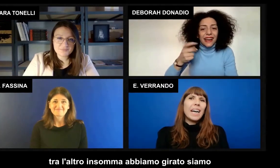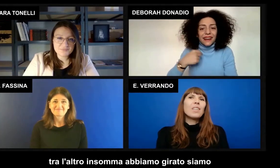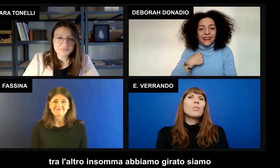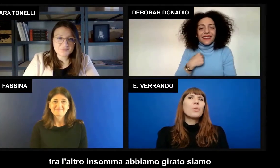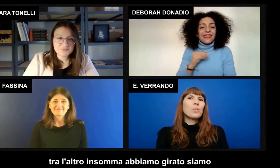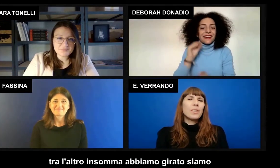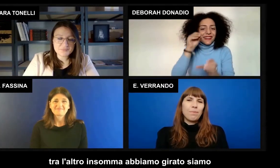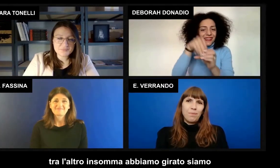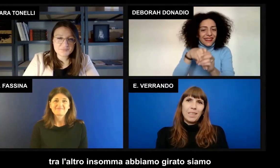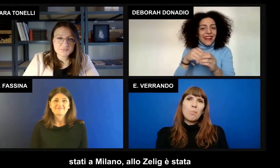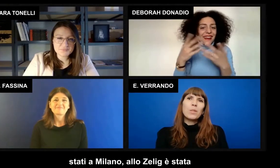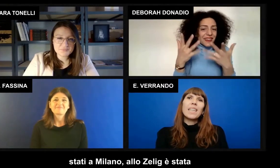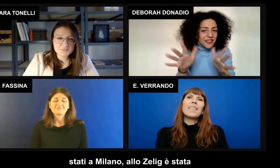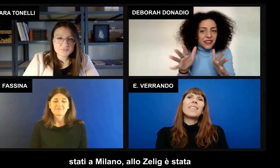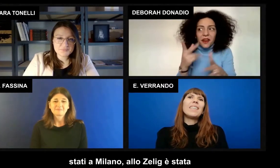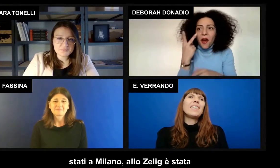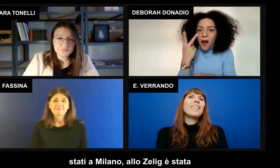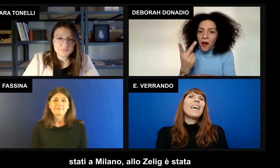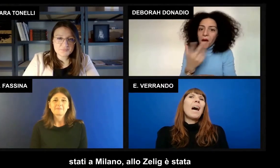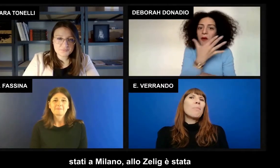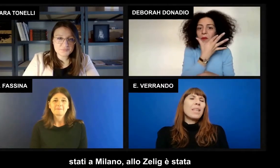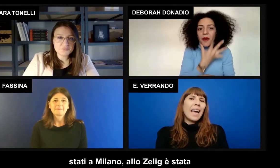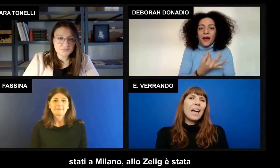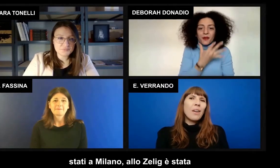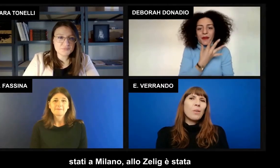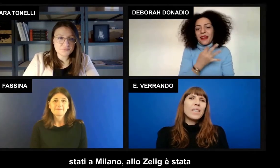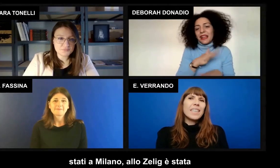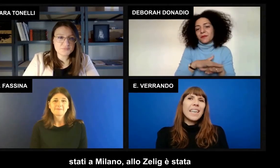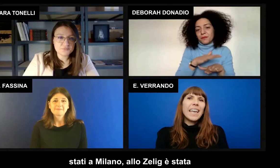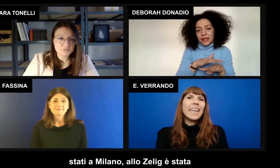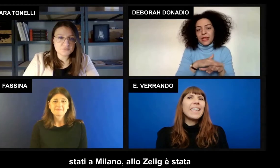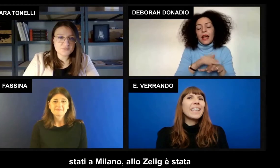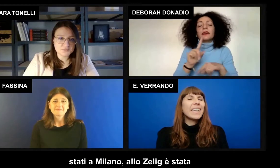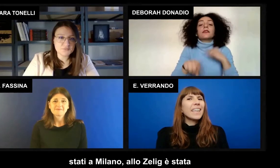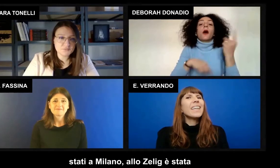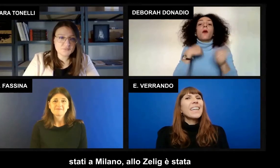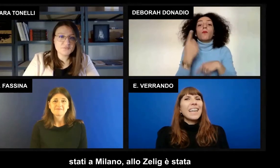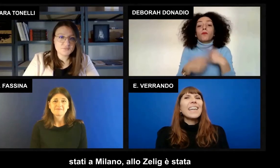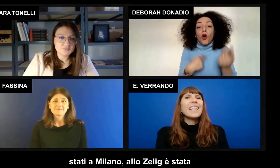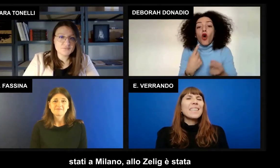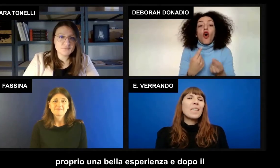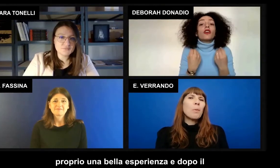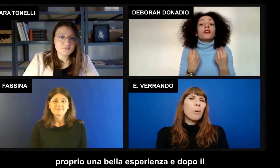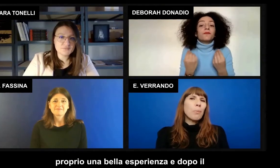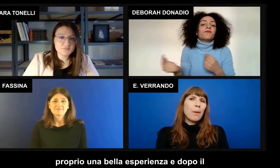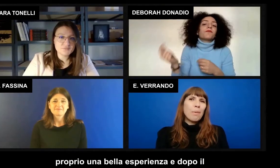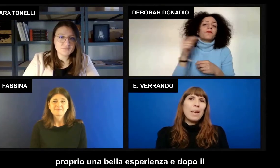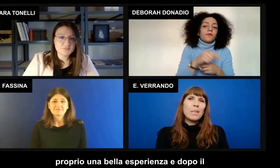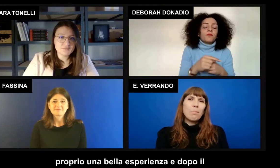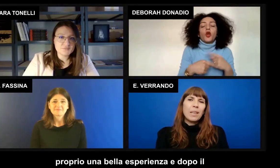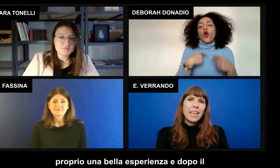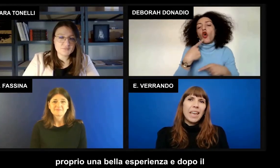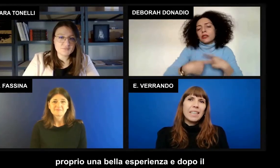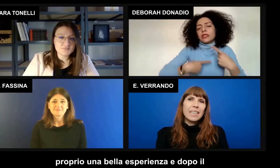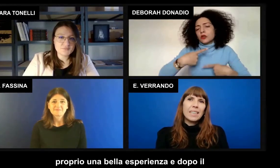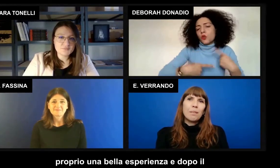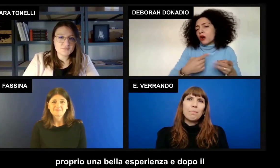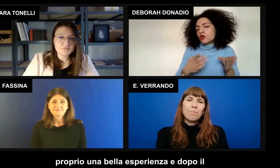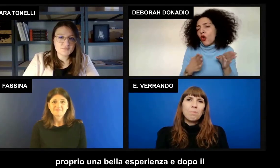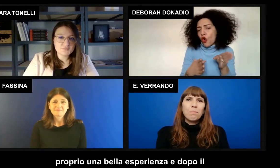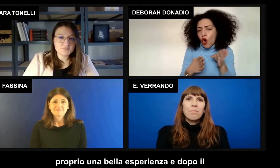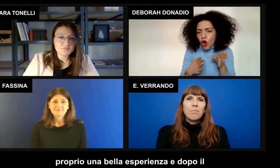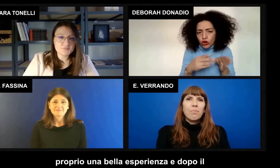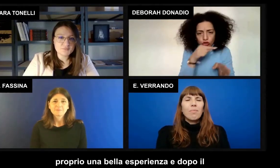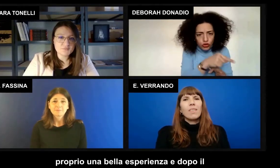girato, siamo stati a Milano, allo Zelig, è stata proprio una bella esperienza.